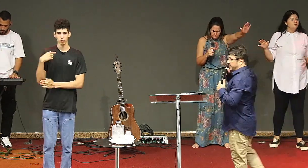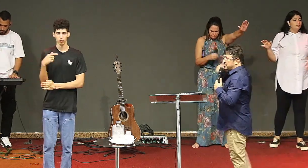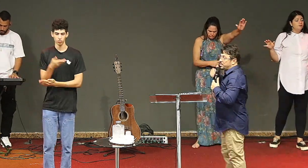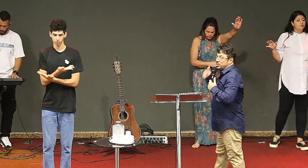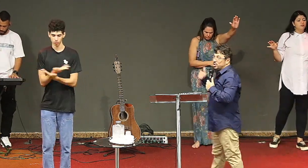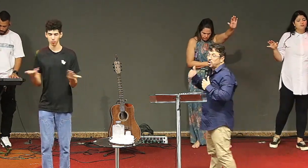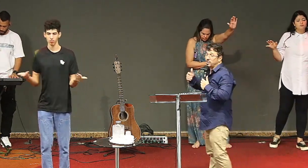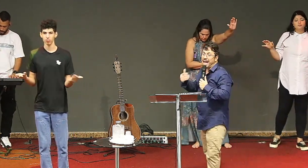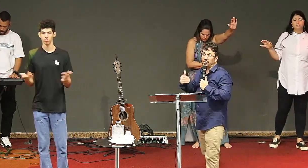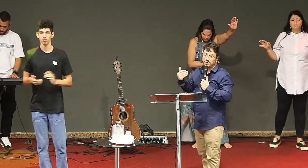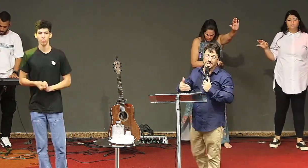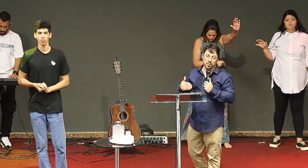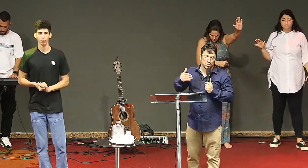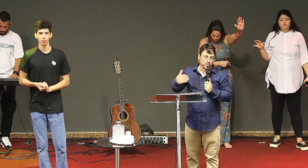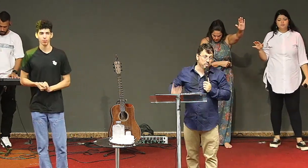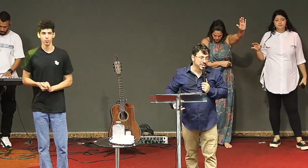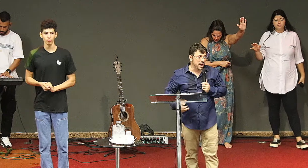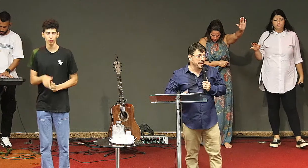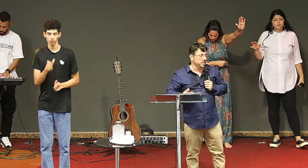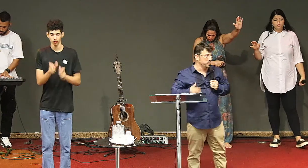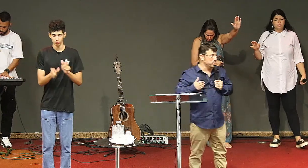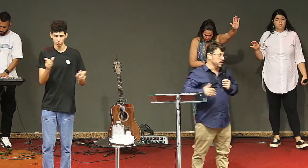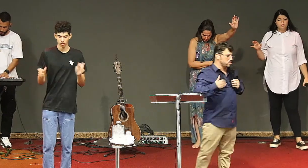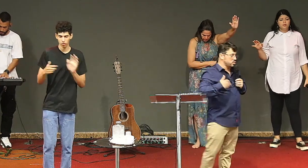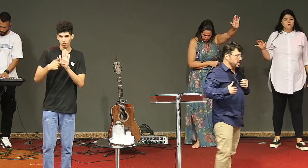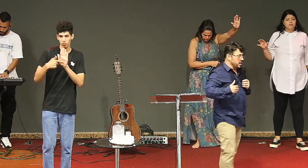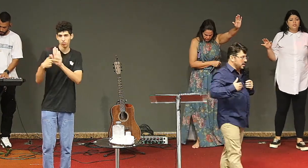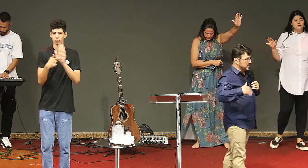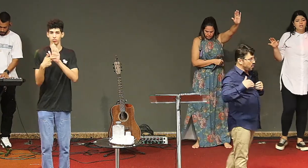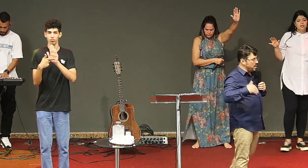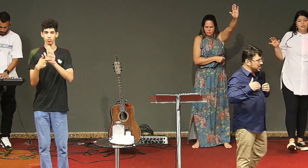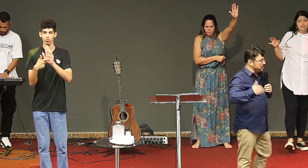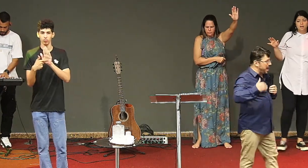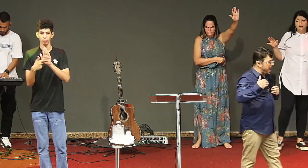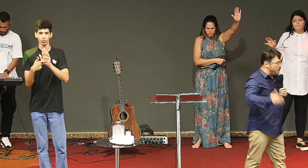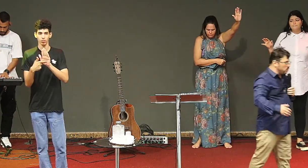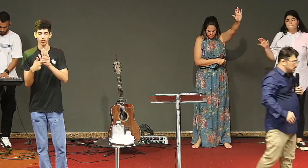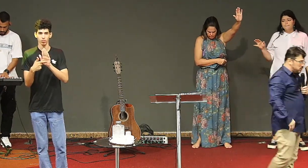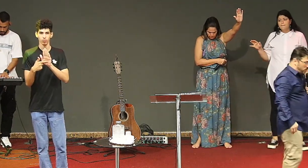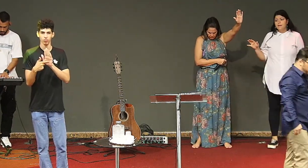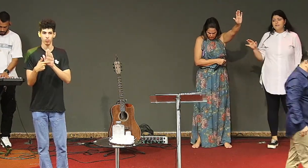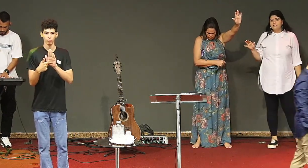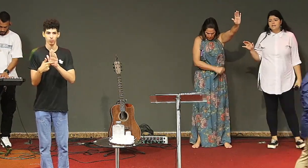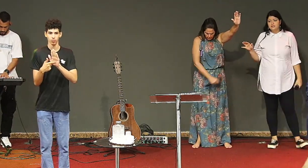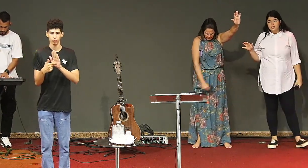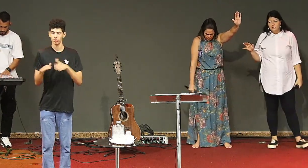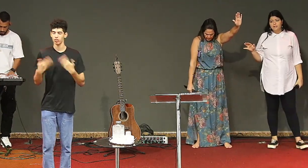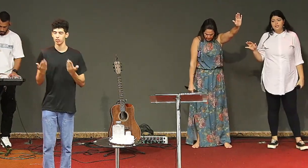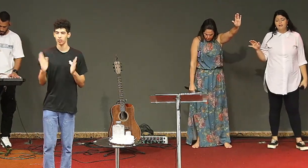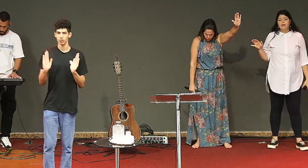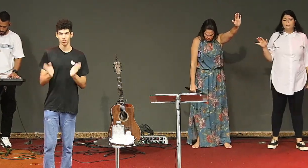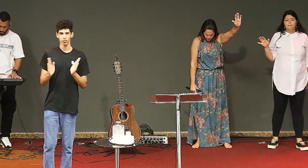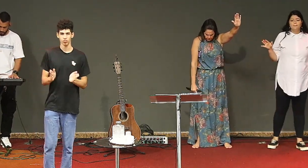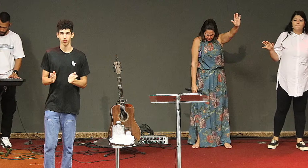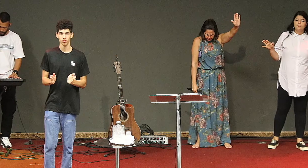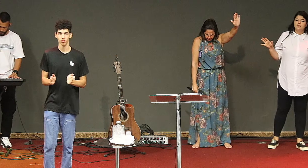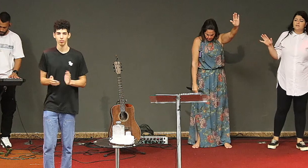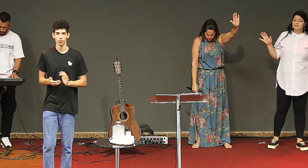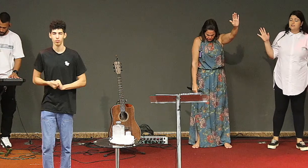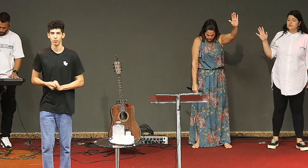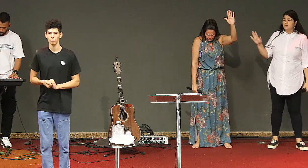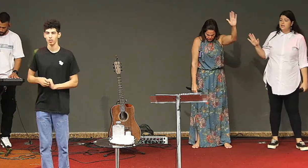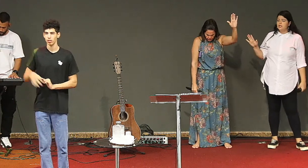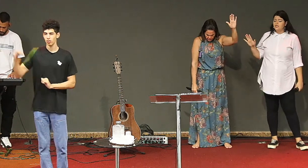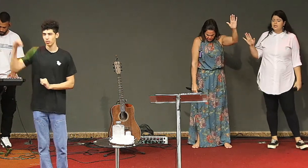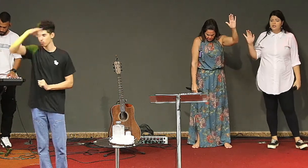eles se posicionaram e fizeram isso publicamente por isso eles vão receber algo nesse momento Espírito